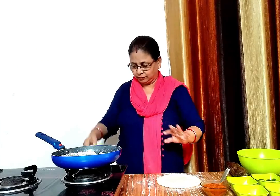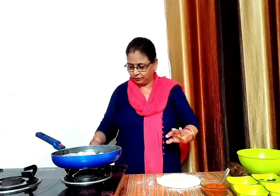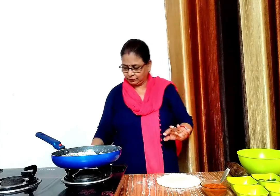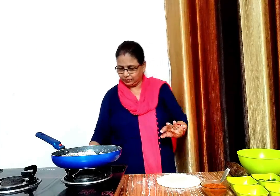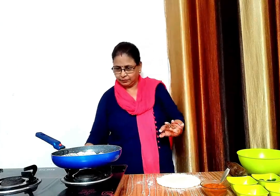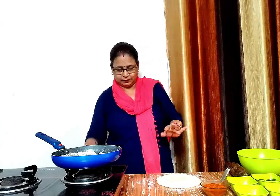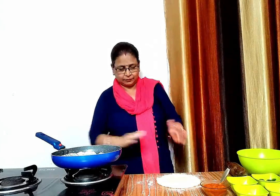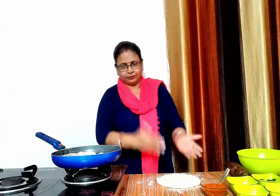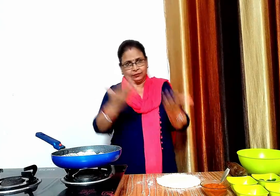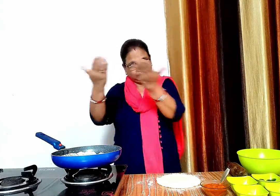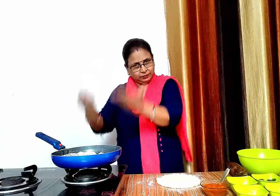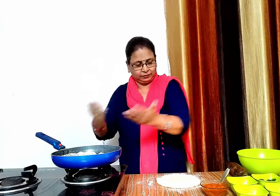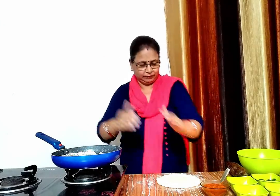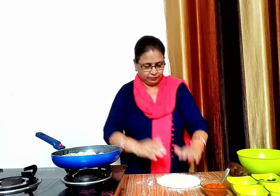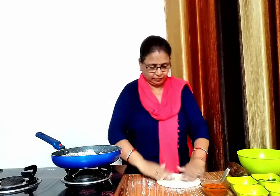अब पीजा बेस को पैन पर रख देंगे